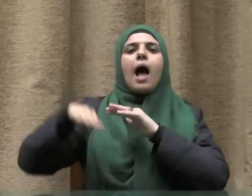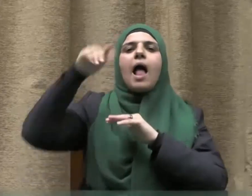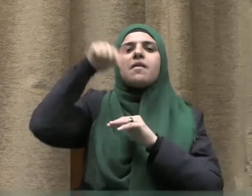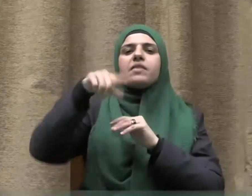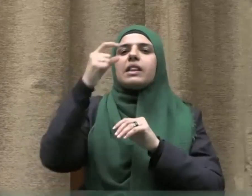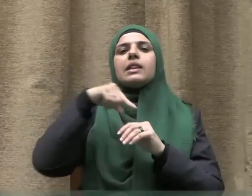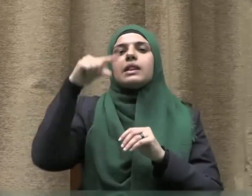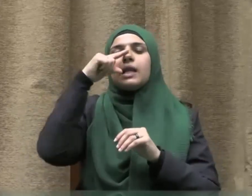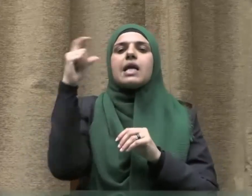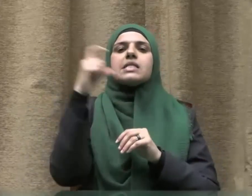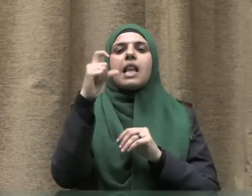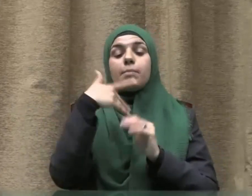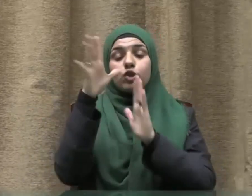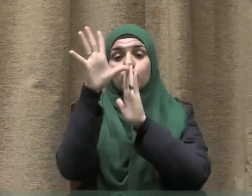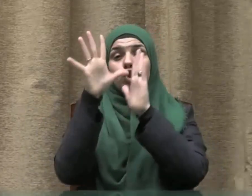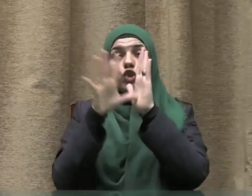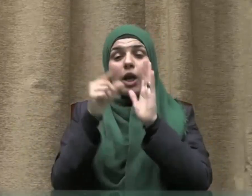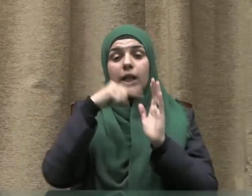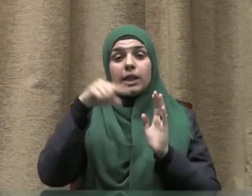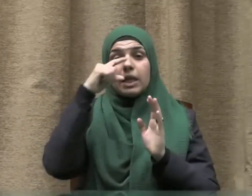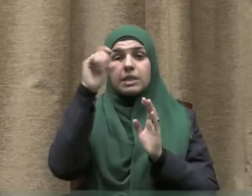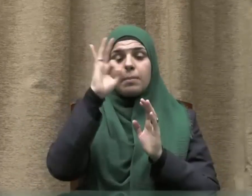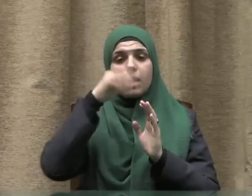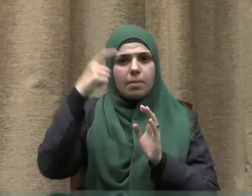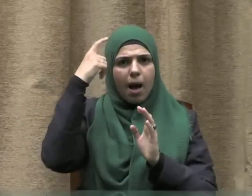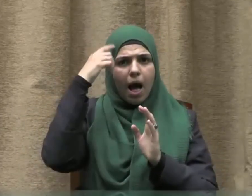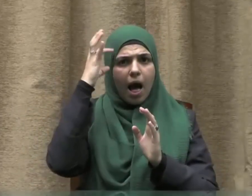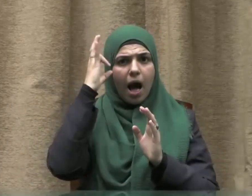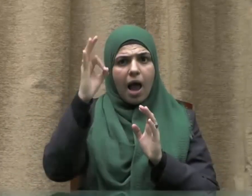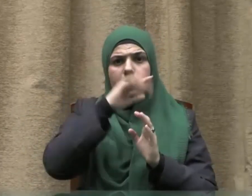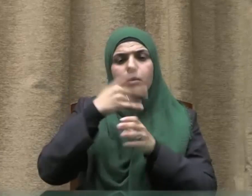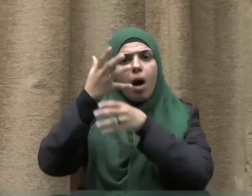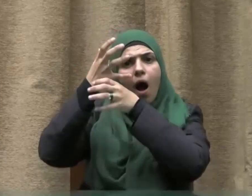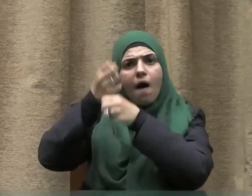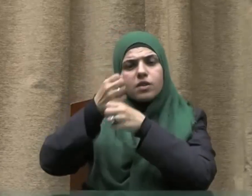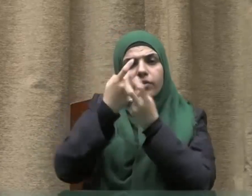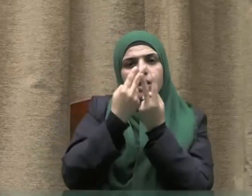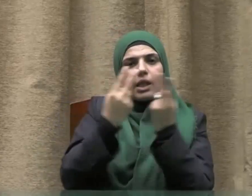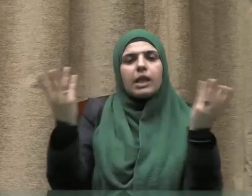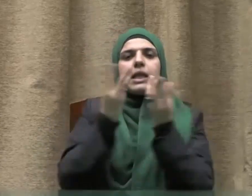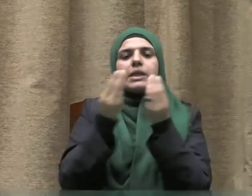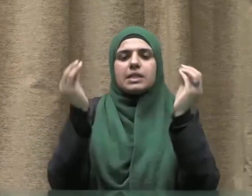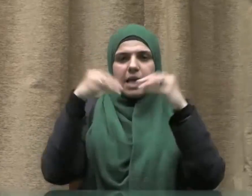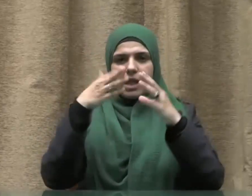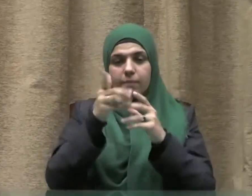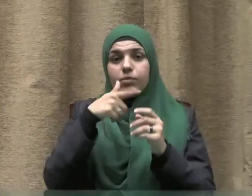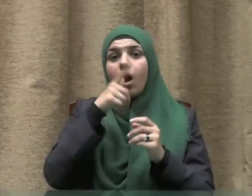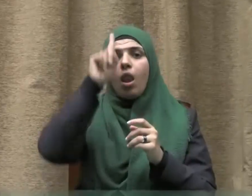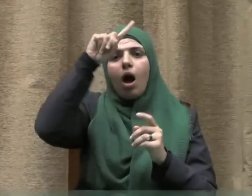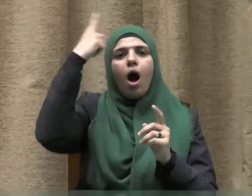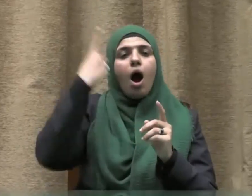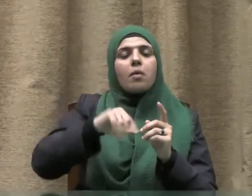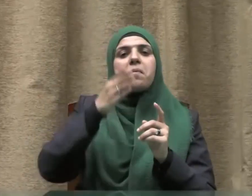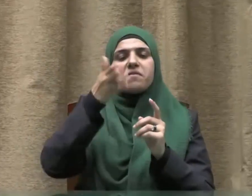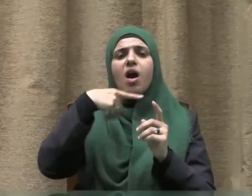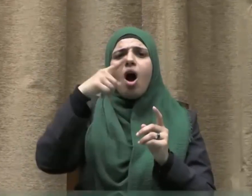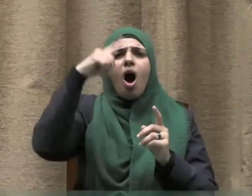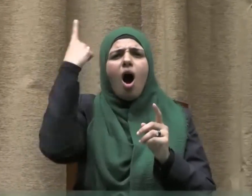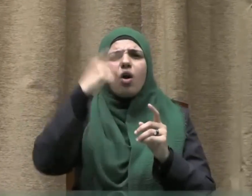فقد أحاط الشرع الحنيف العقل بسياجات حفظ متعددة فحرم كل